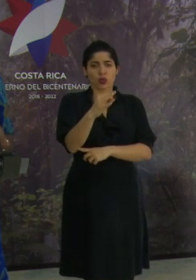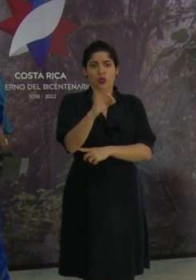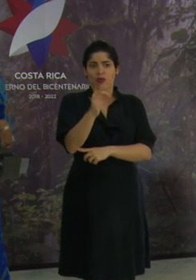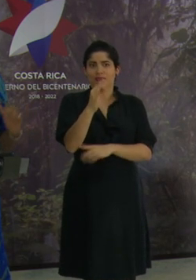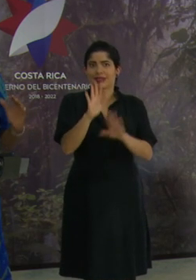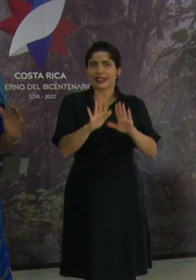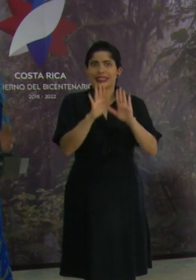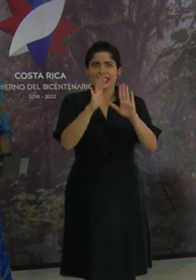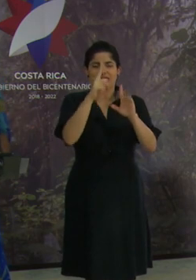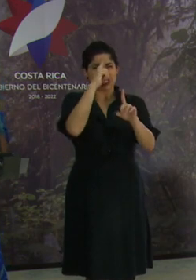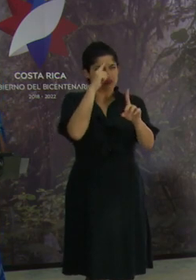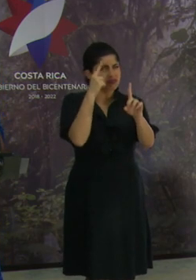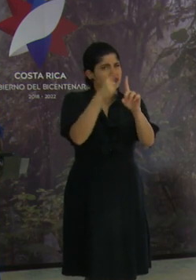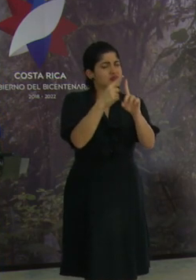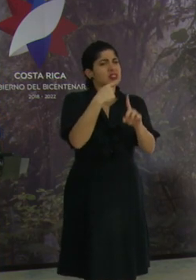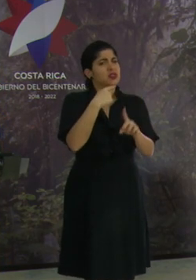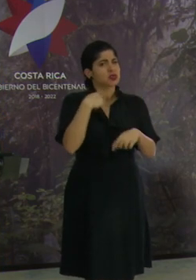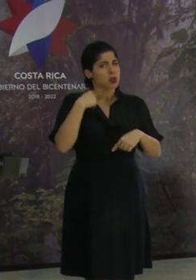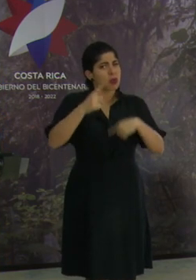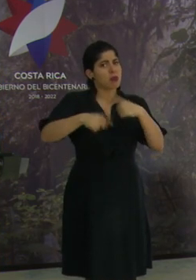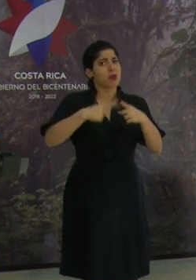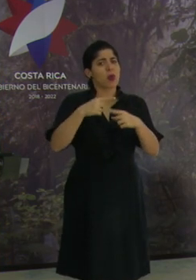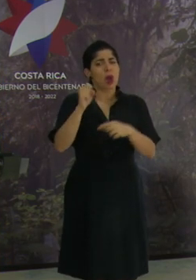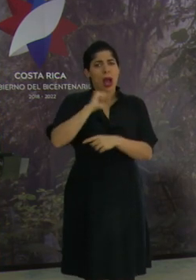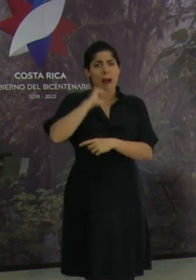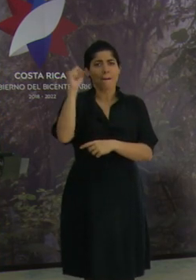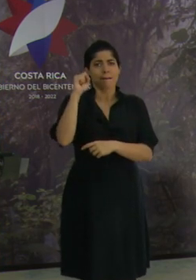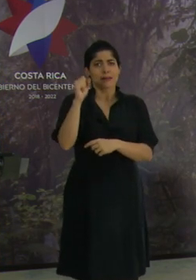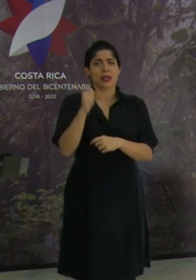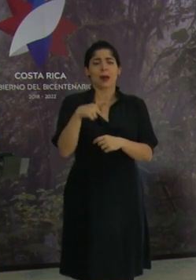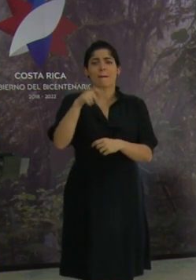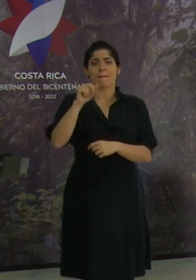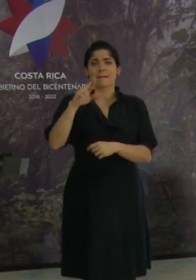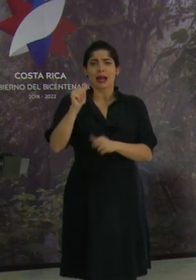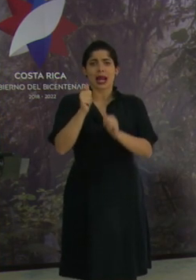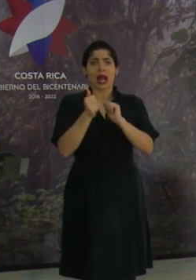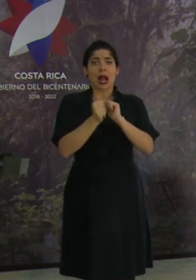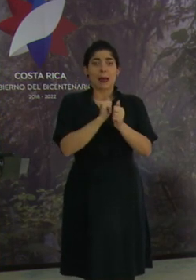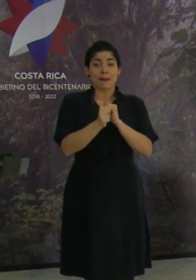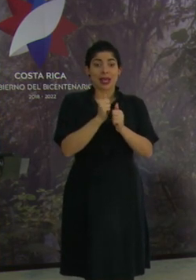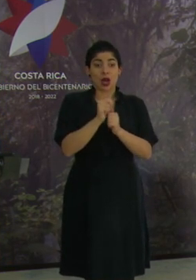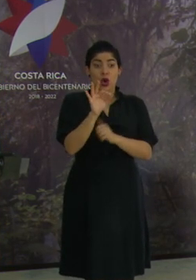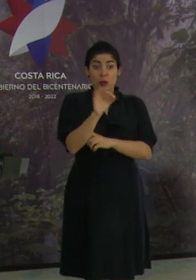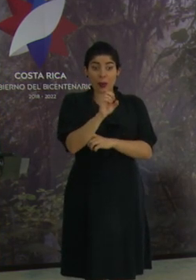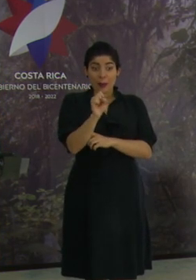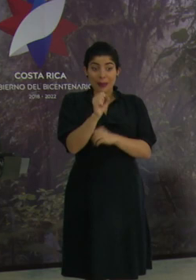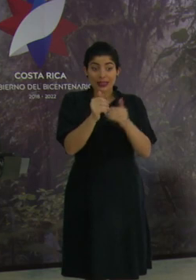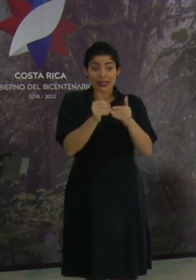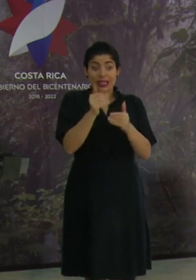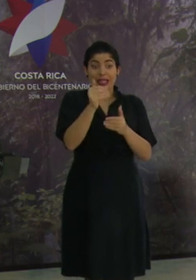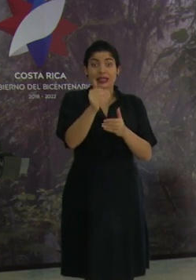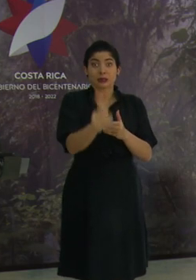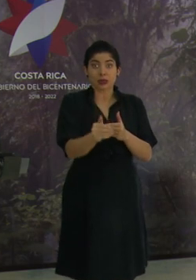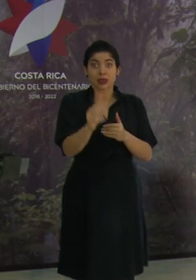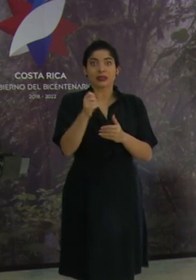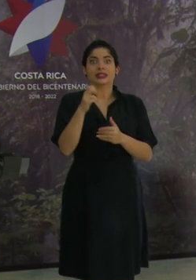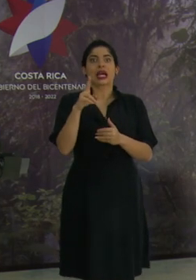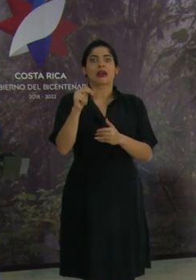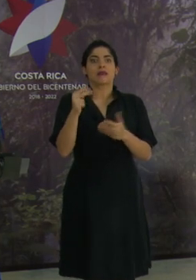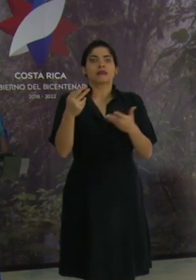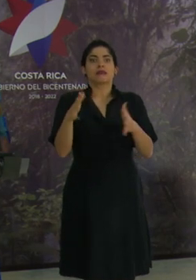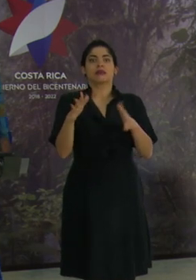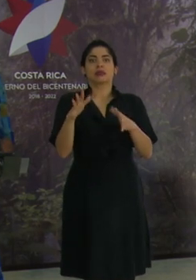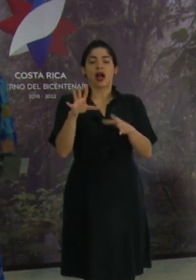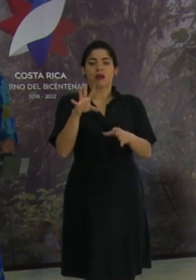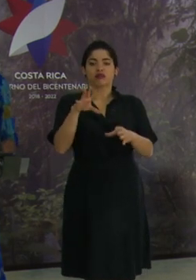extraordinaria. Y él dijo, seré campeón paralímpico. Y apenas nueve meses después, don Sherman Wittie ya